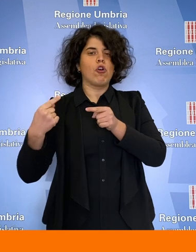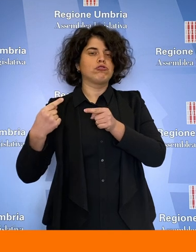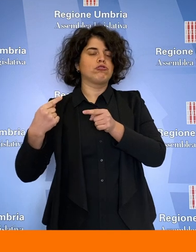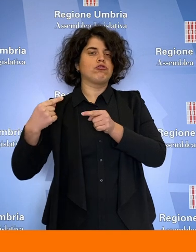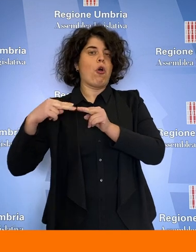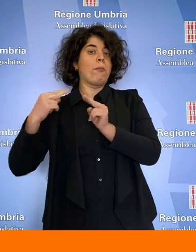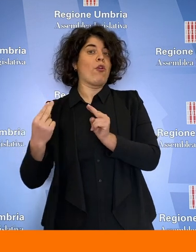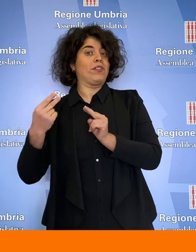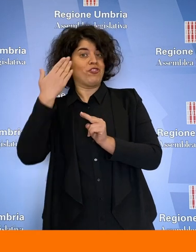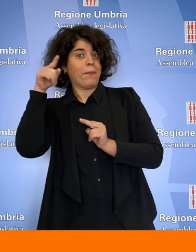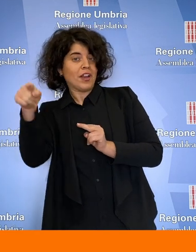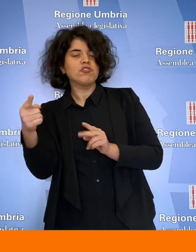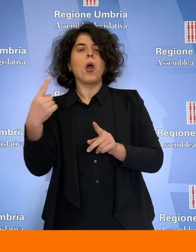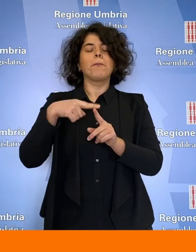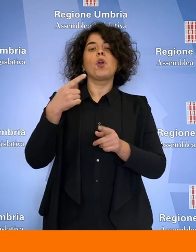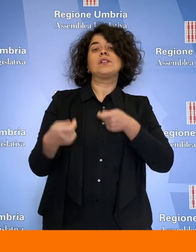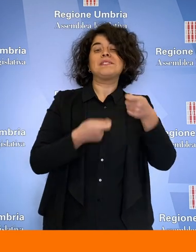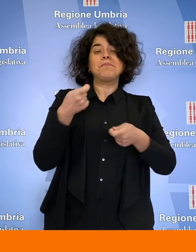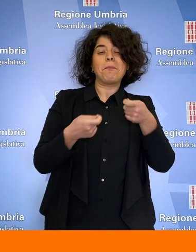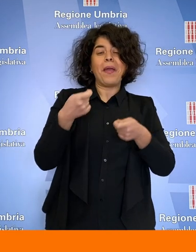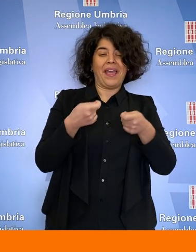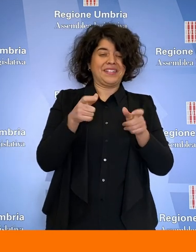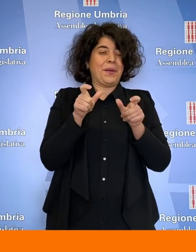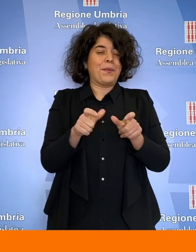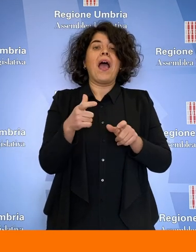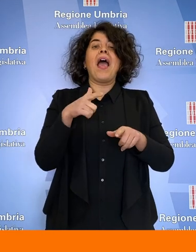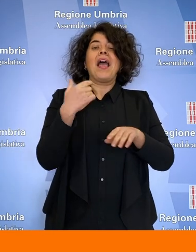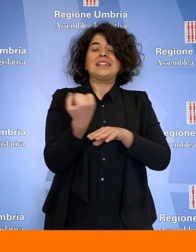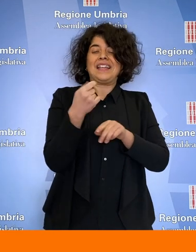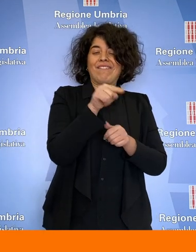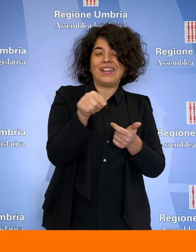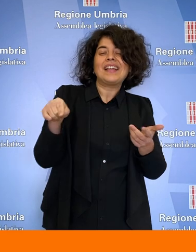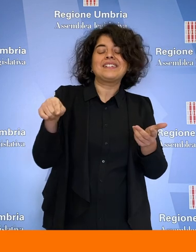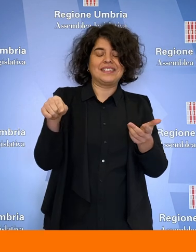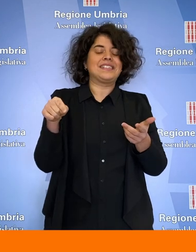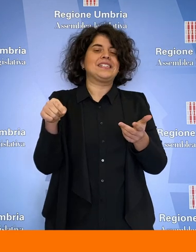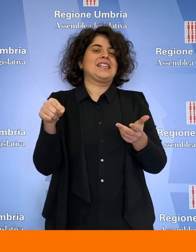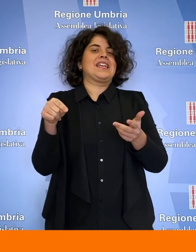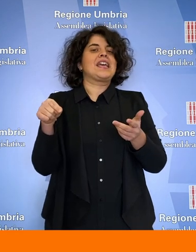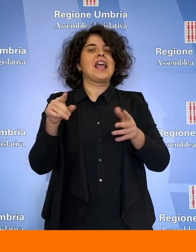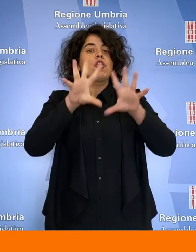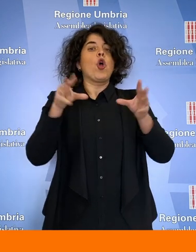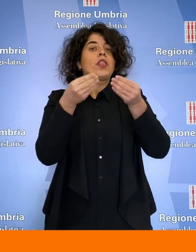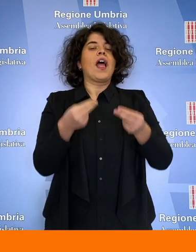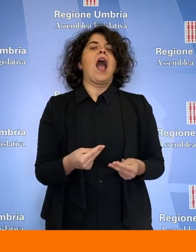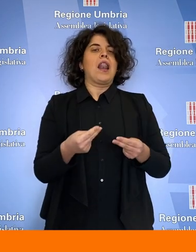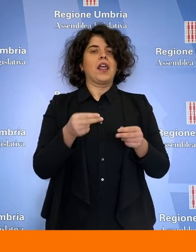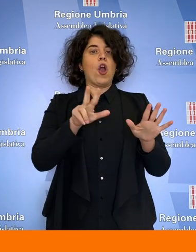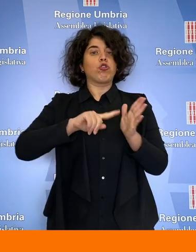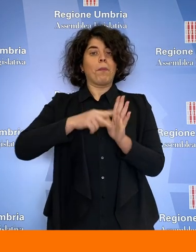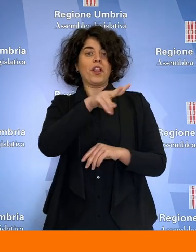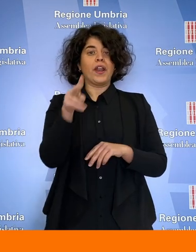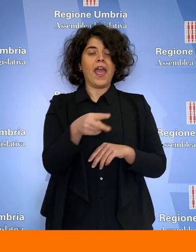maggiori spese legate ai servizi, pari anch'esse a 8 milioni di euro. Illustrando l'atto in aula, il relatore di